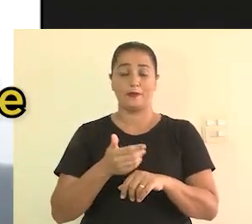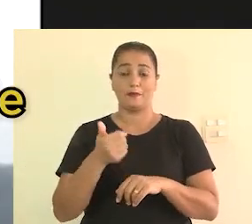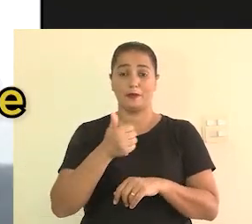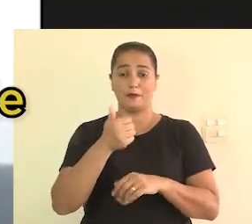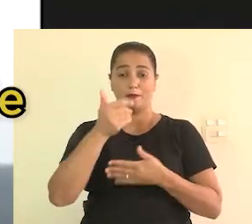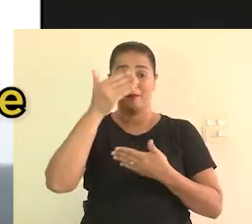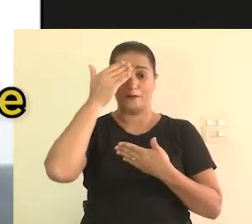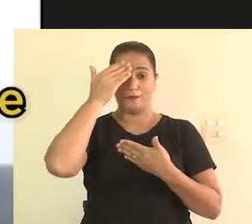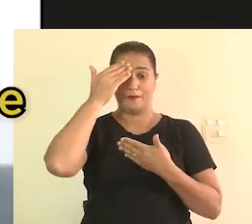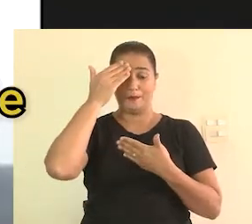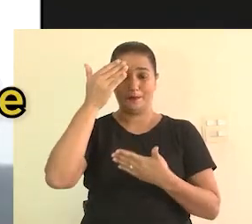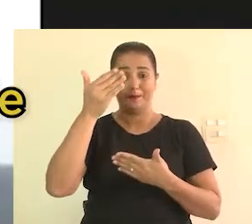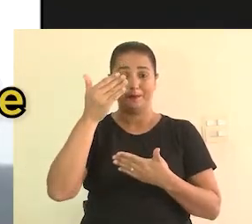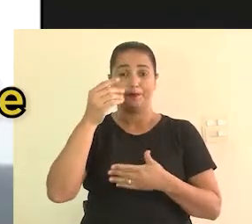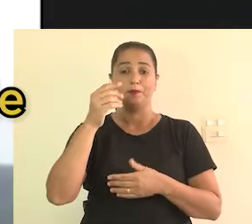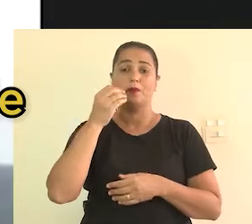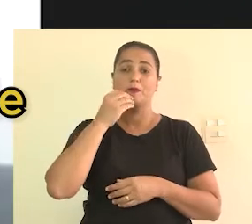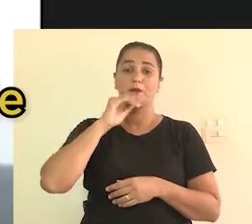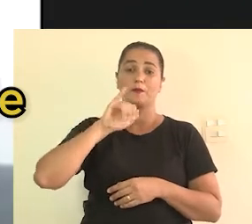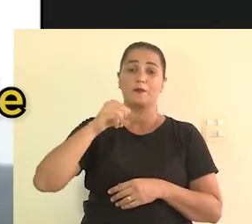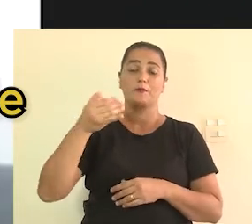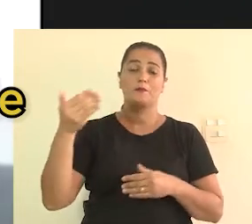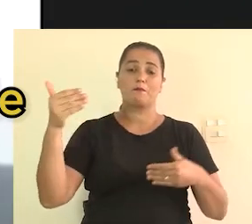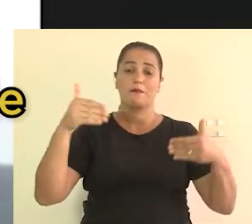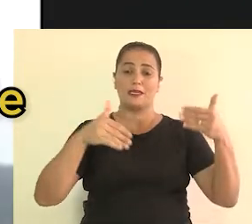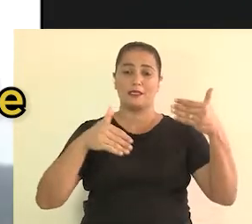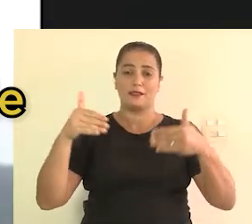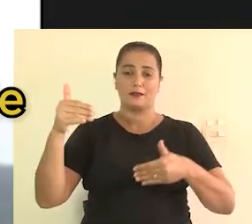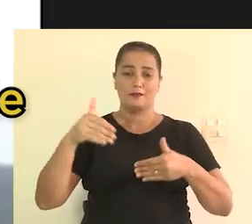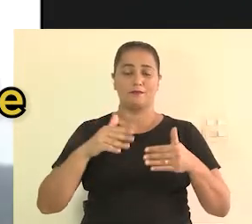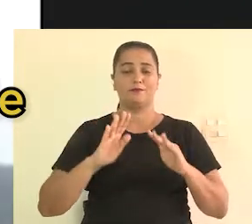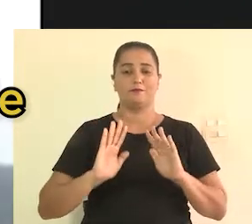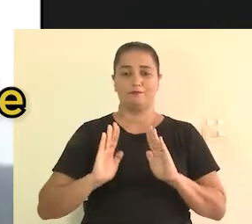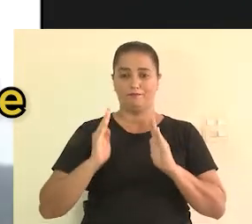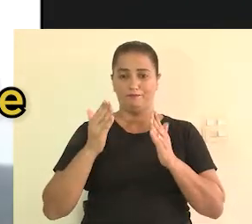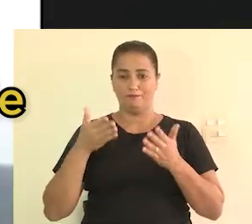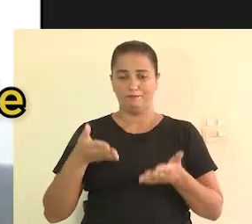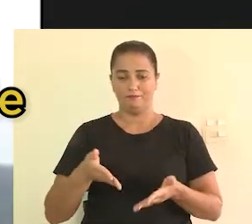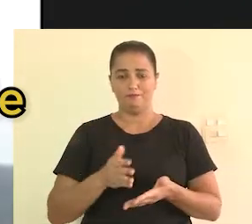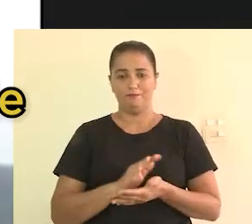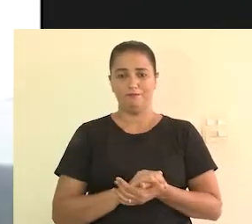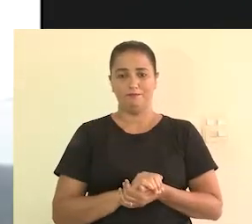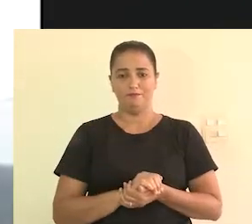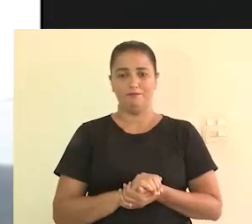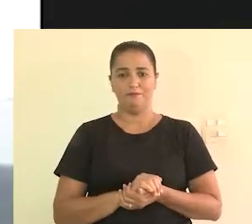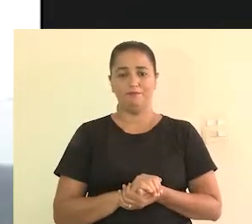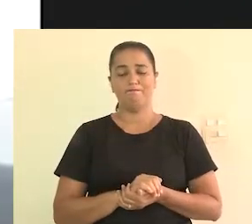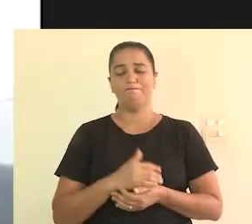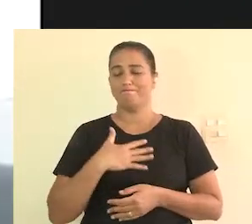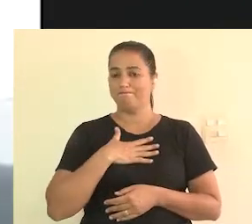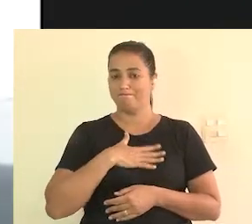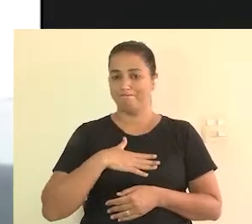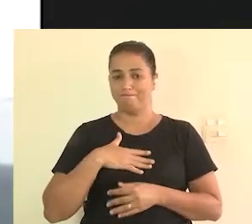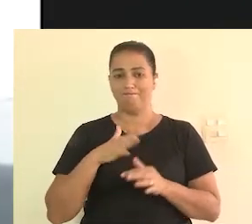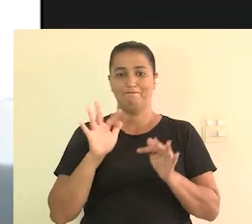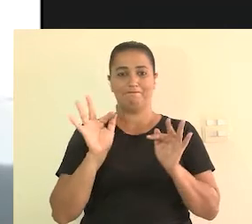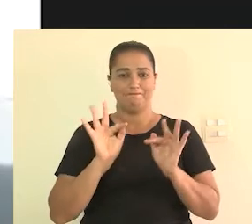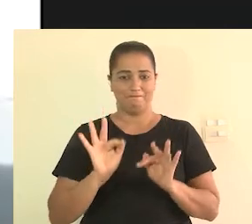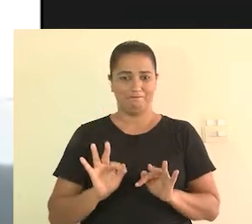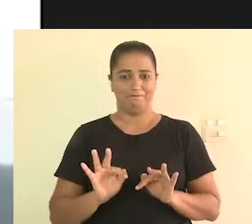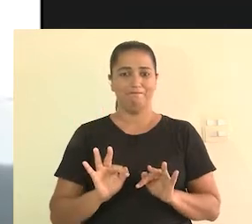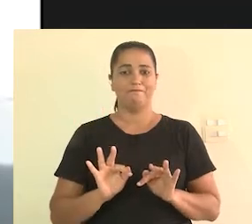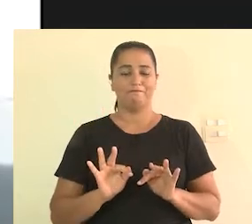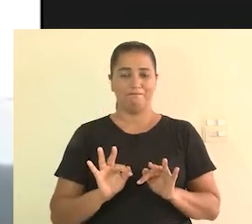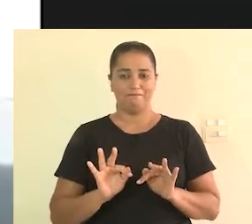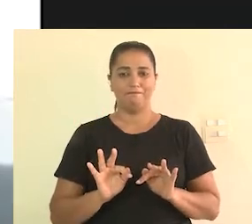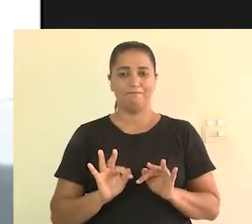agradecer a oportunidade de poder estar participando deste evento. Estou muito lisonjeado